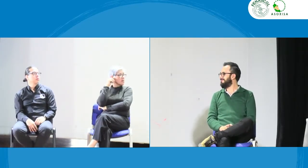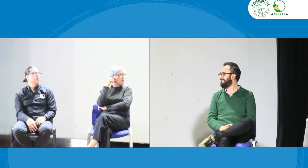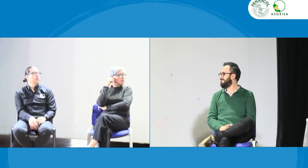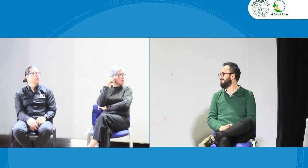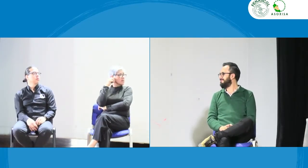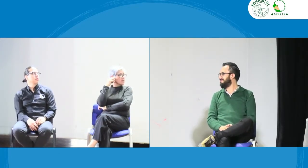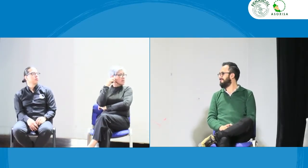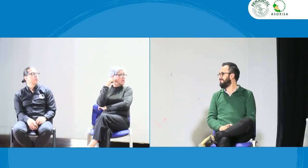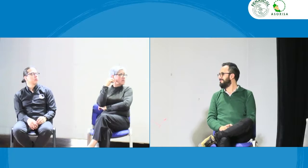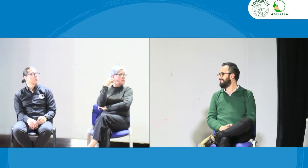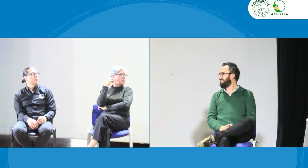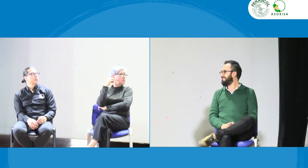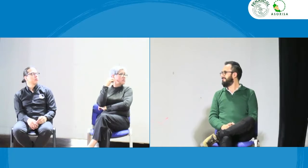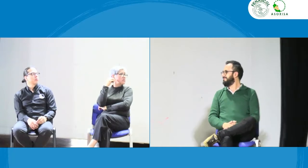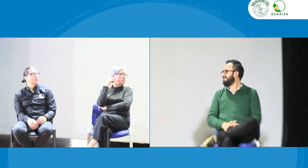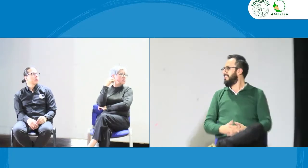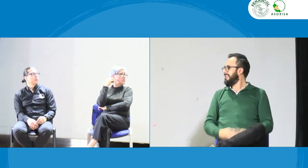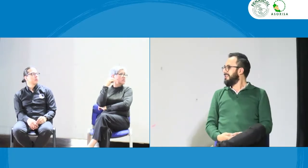gustaría agregar algo a lo que ya han hablado.